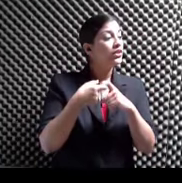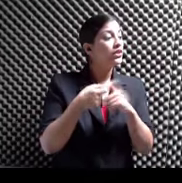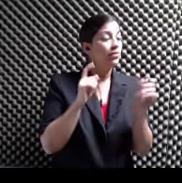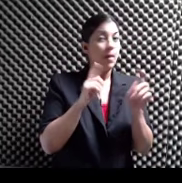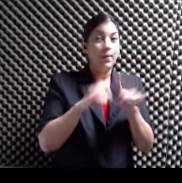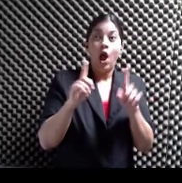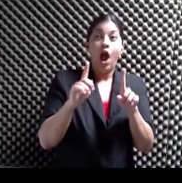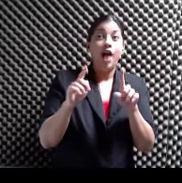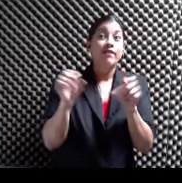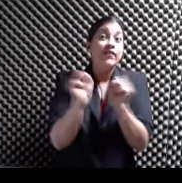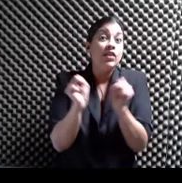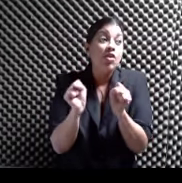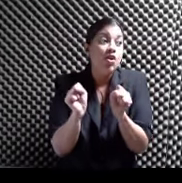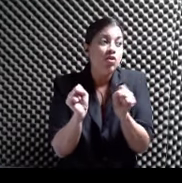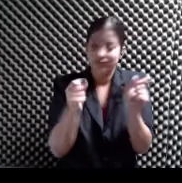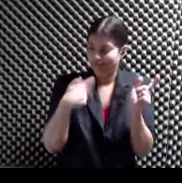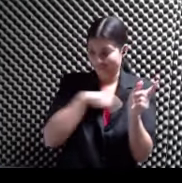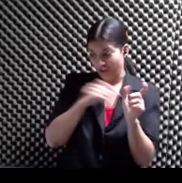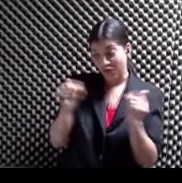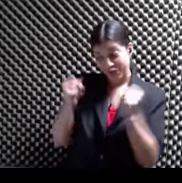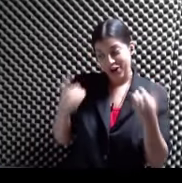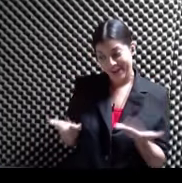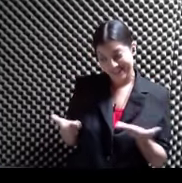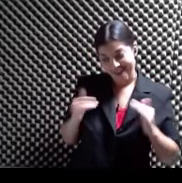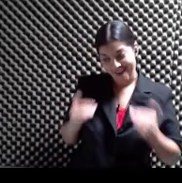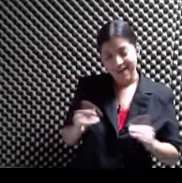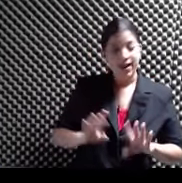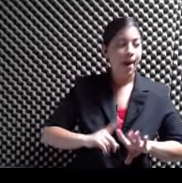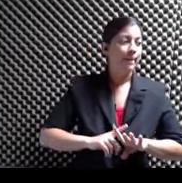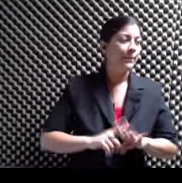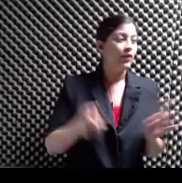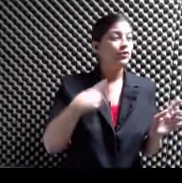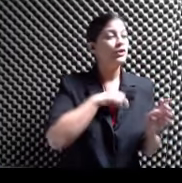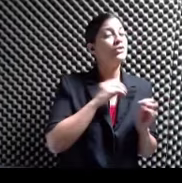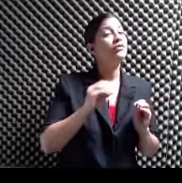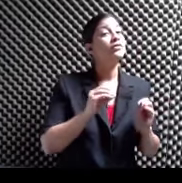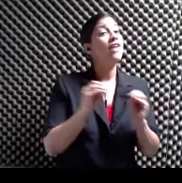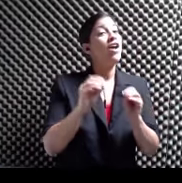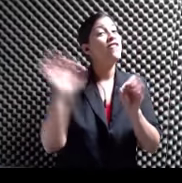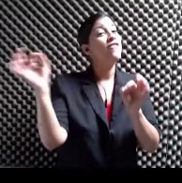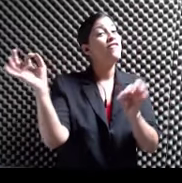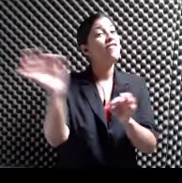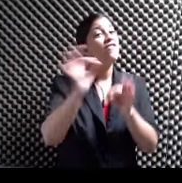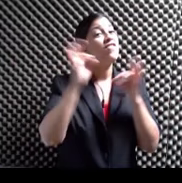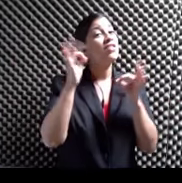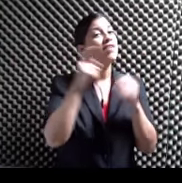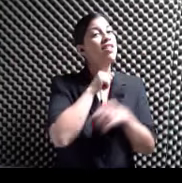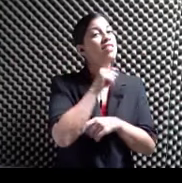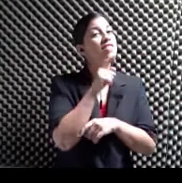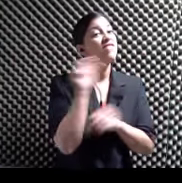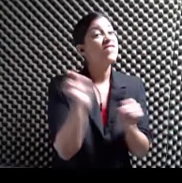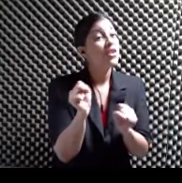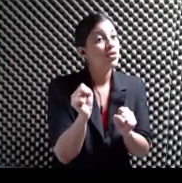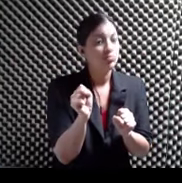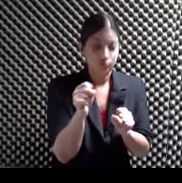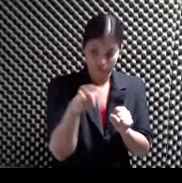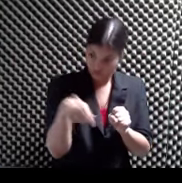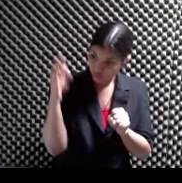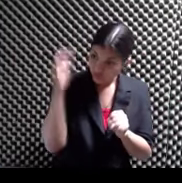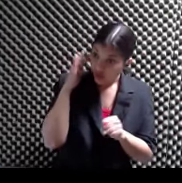frío Sí, digo Estamos en el frío aquí Pero aquí estamos No, no Pero vamos para el festival Del frío Tú sabías que había Un festival del frío Y ahí